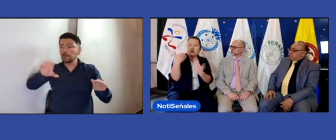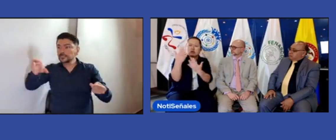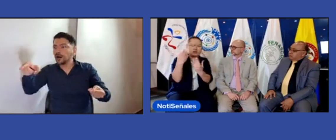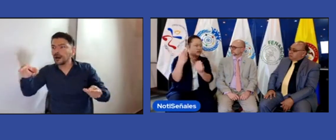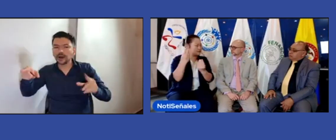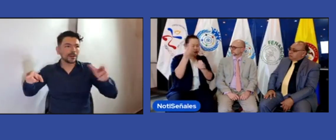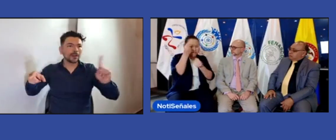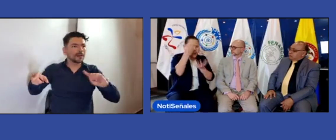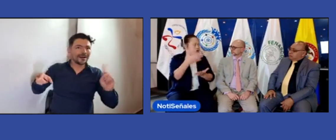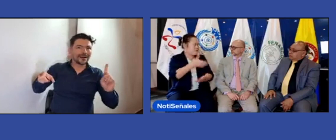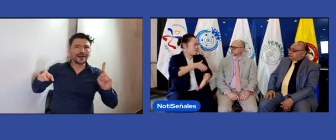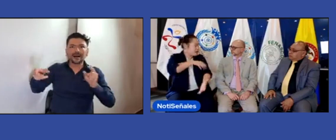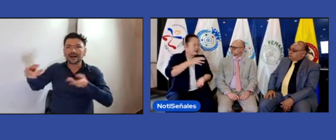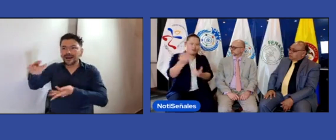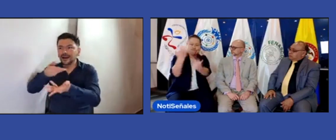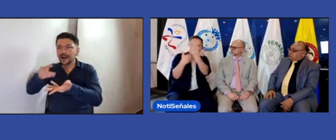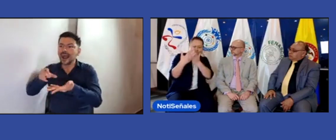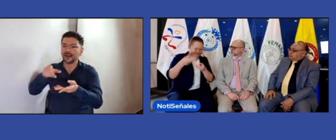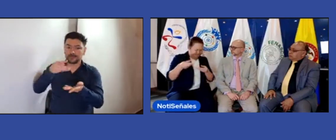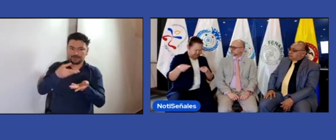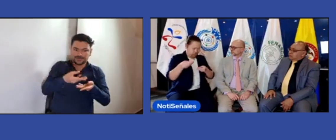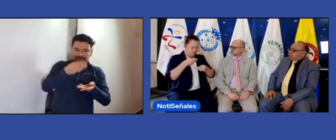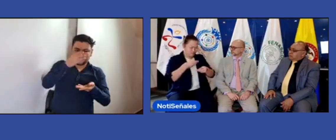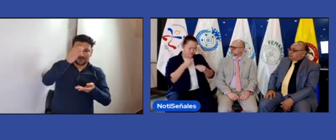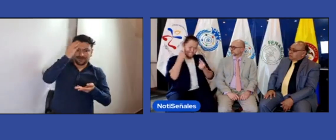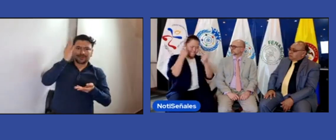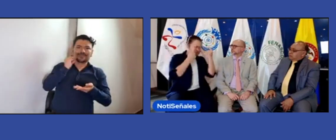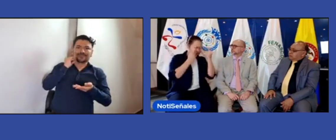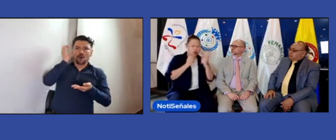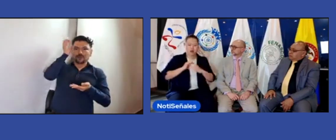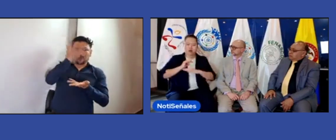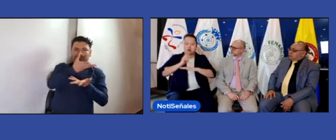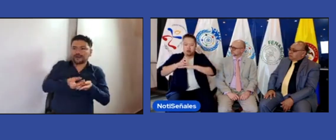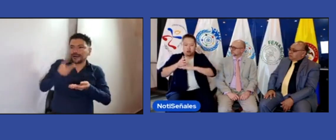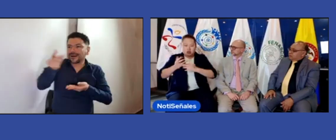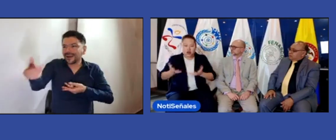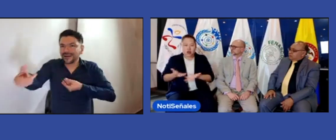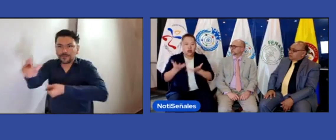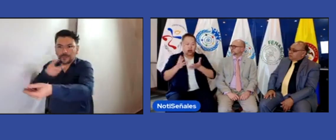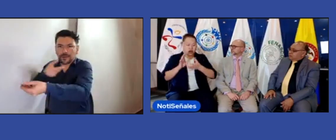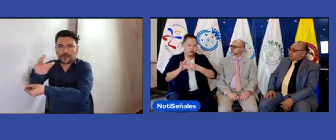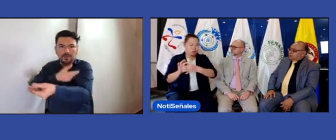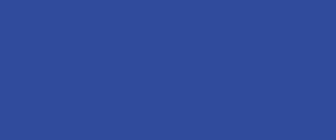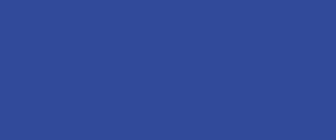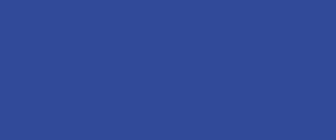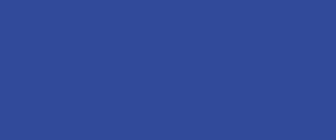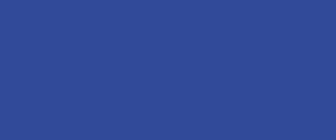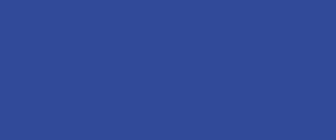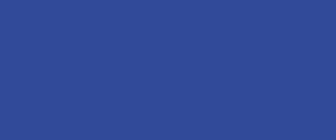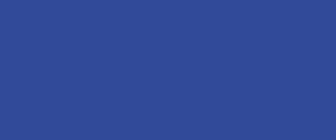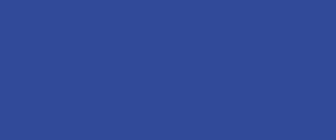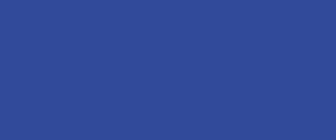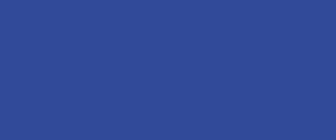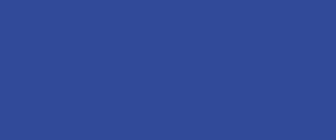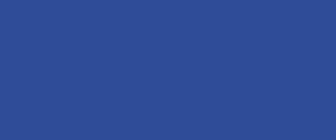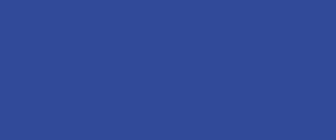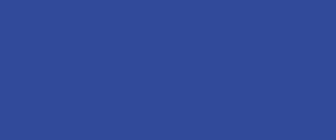desde los países, desde la región, nos informemos, empoderemos el uno al otro de que sea un trabajo unido